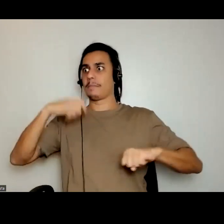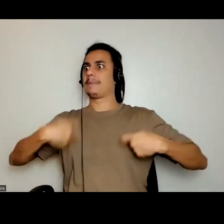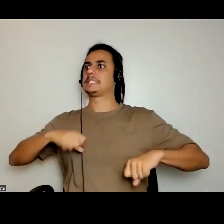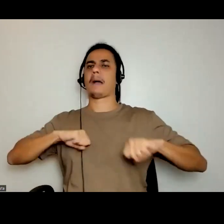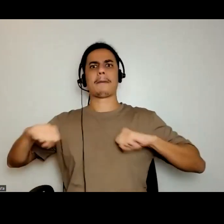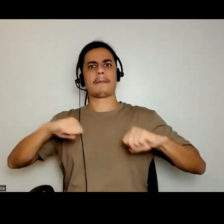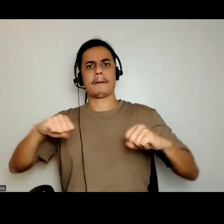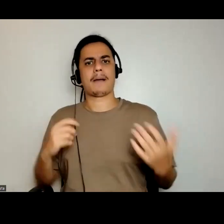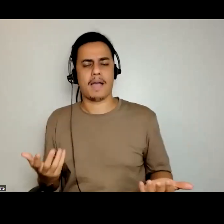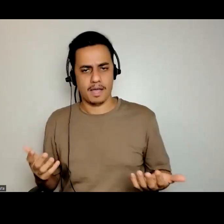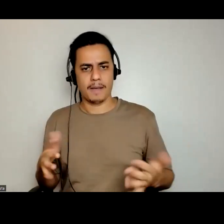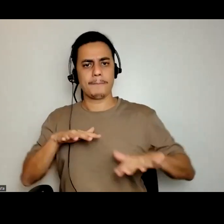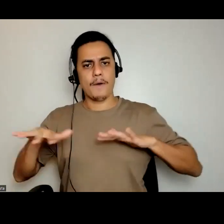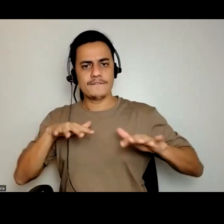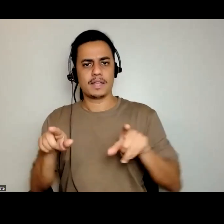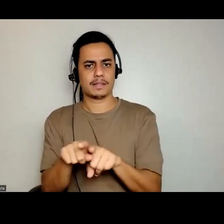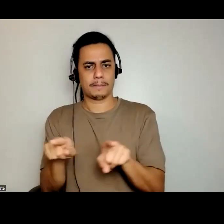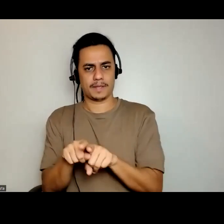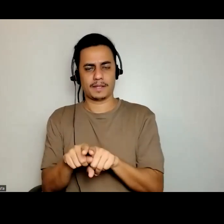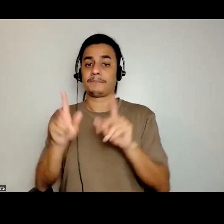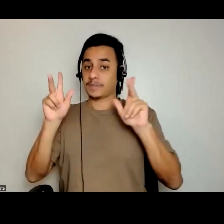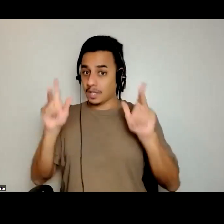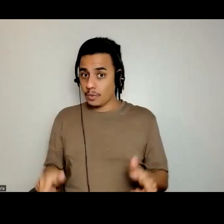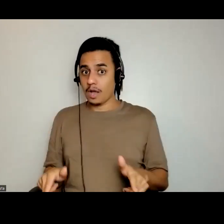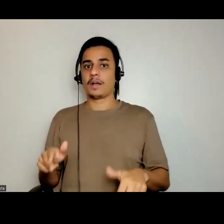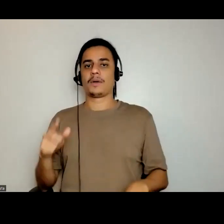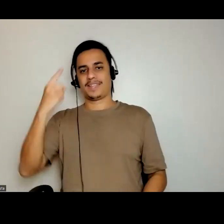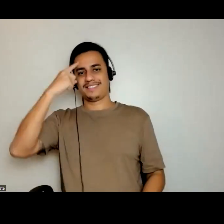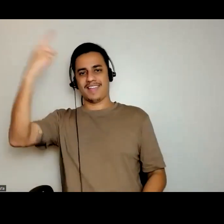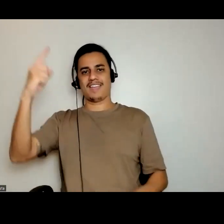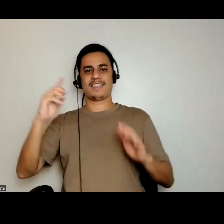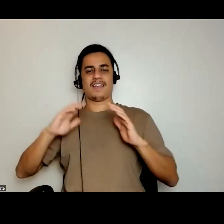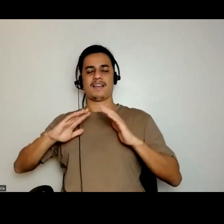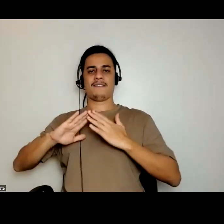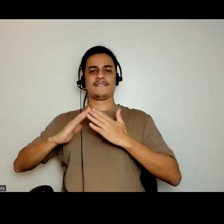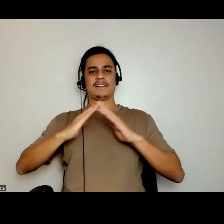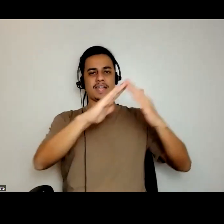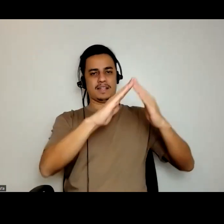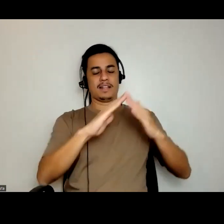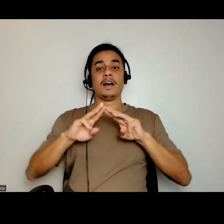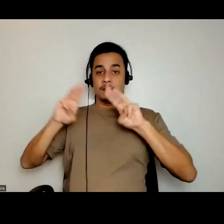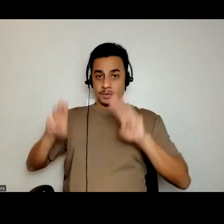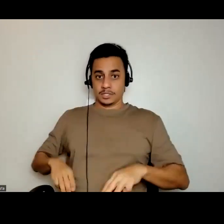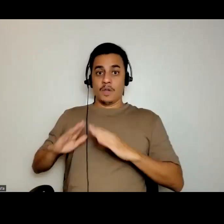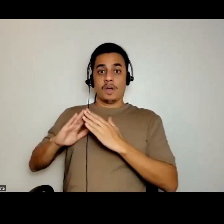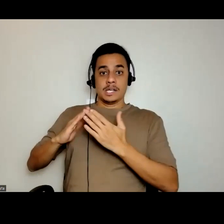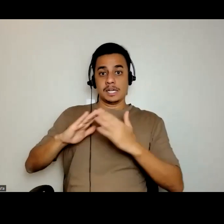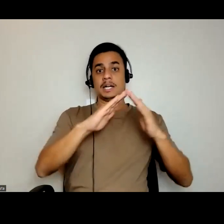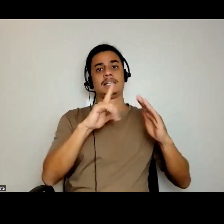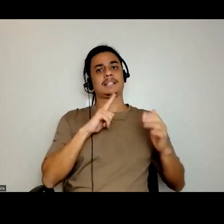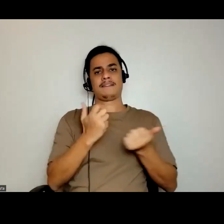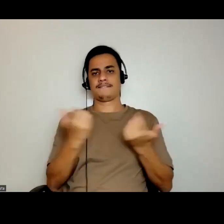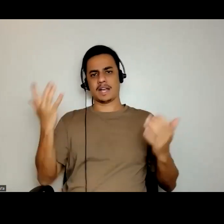sabe? A mesma coisa que se aplica, por exemplo, vou trazer a ideia de favela. No Museu das Favelas a gente recebeu muitas pessoas